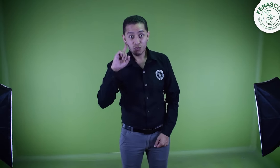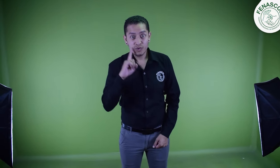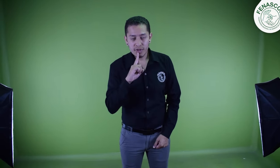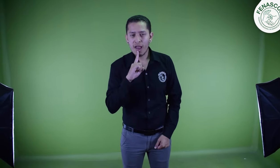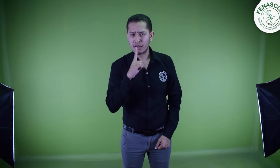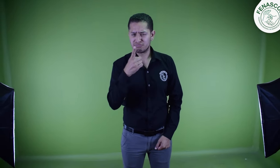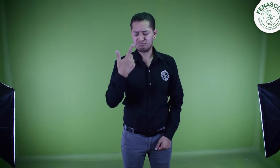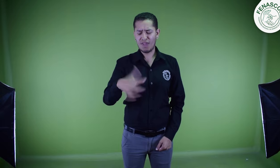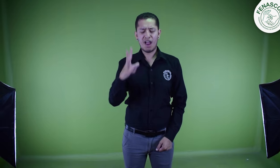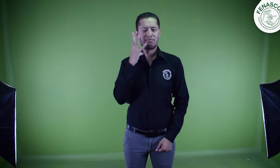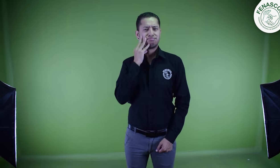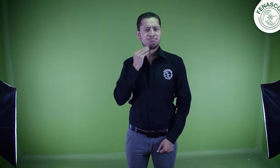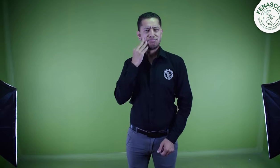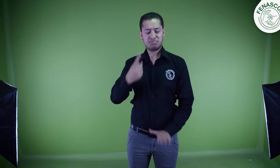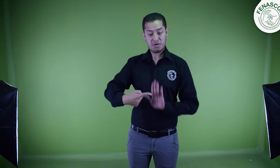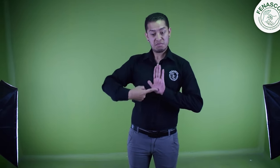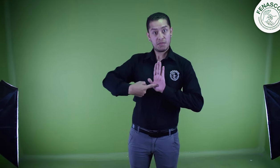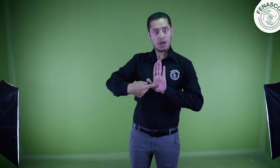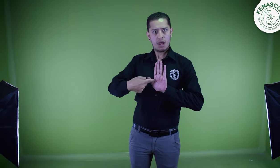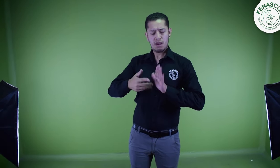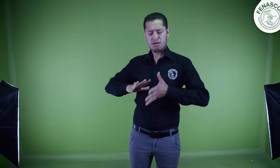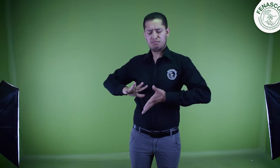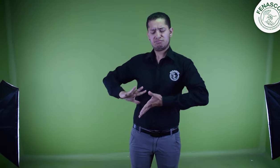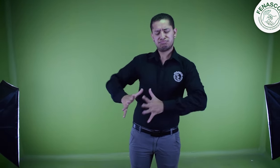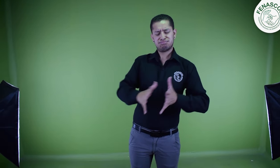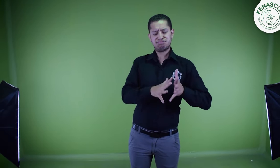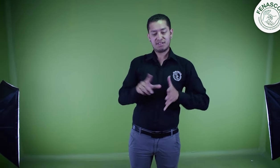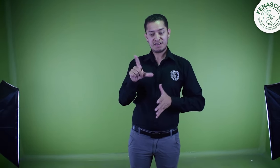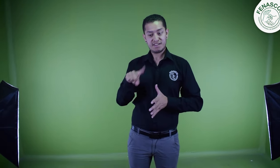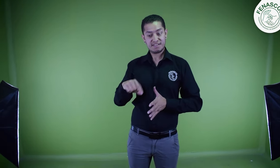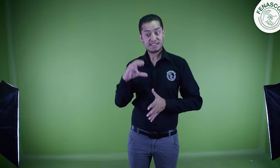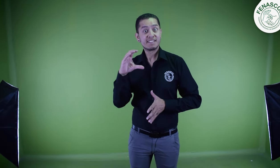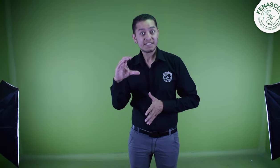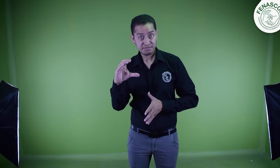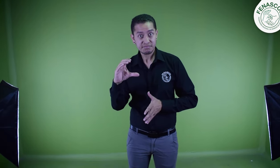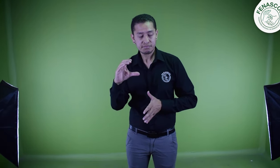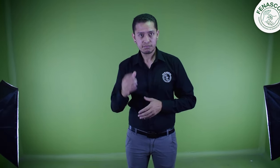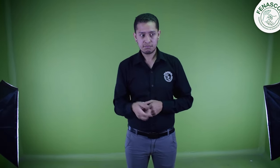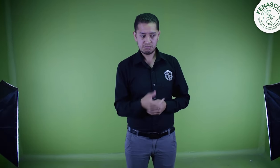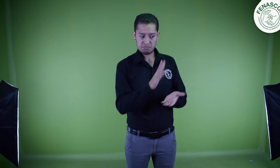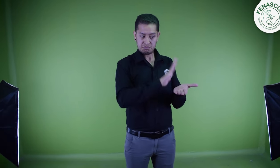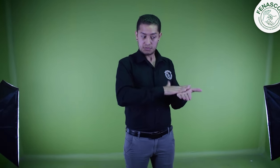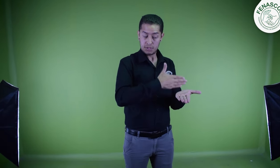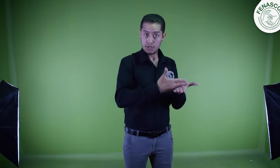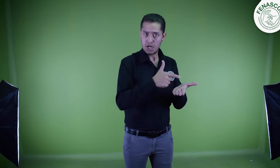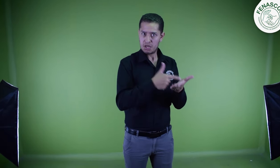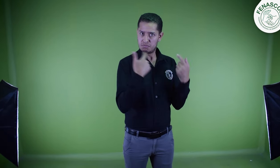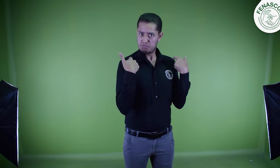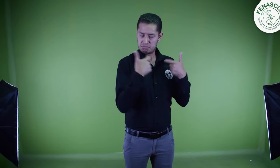¿Eres una persona sorda y tienes experiencia en presentación en lengua de señas colombiana?